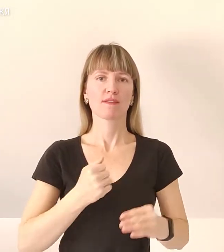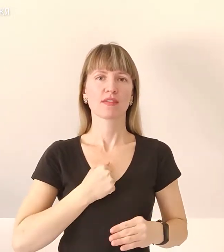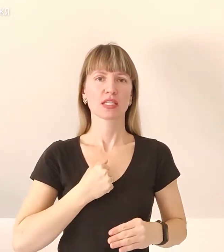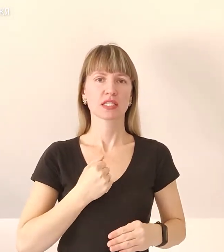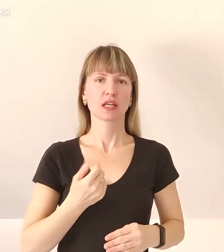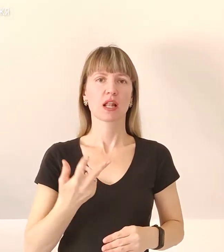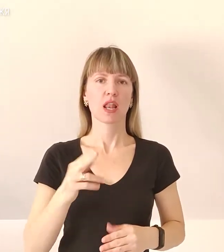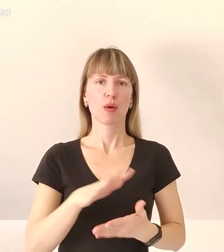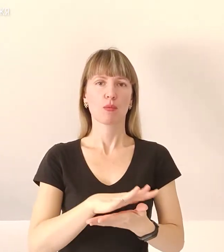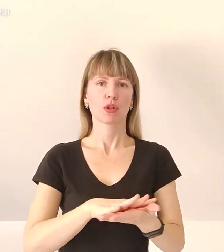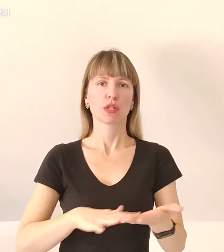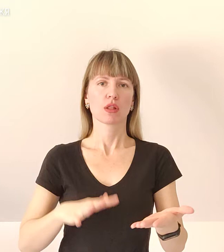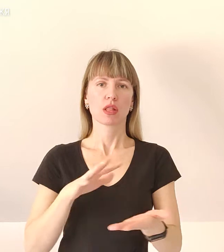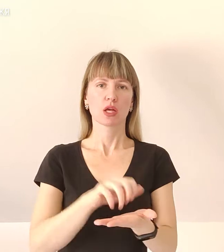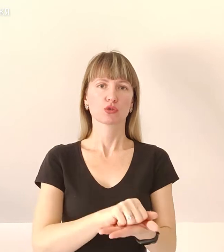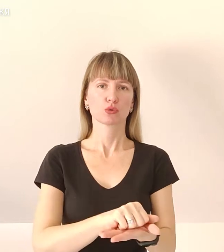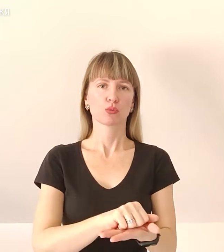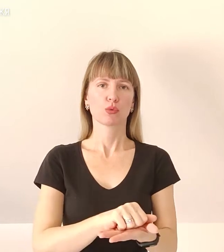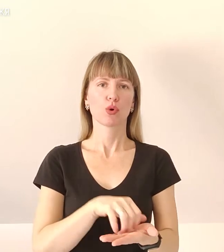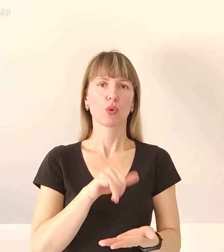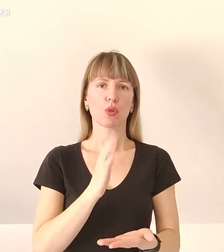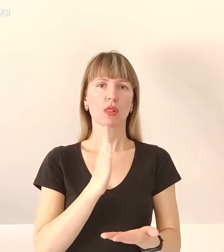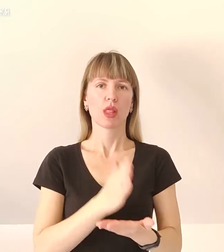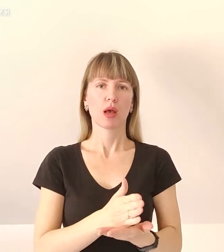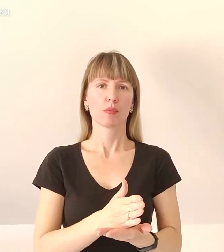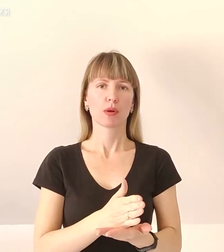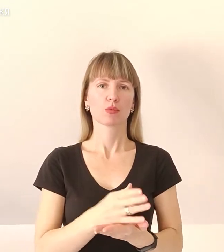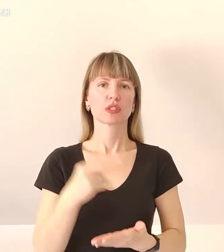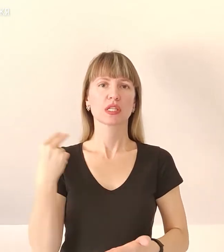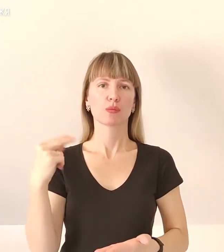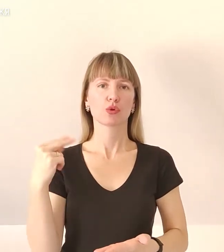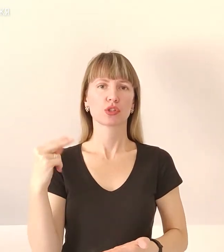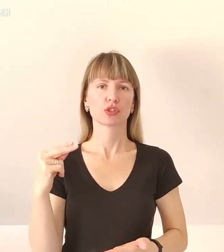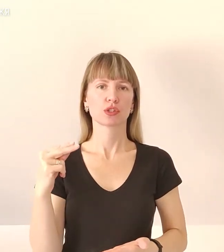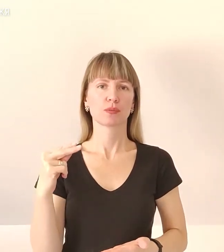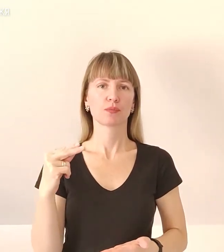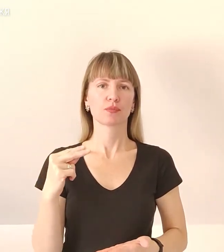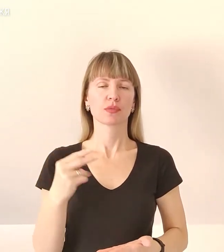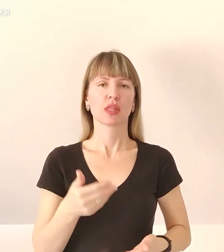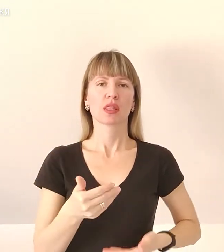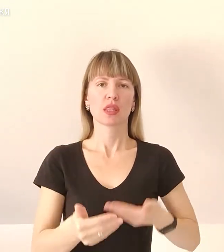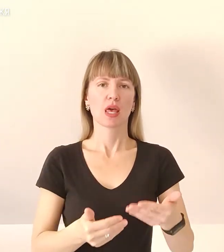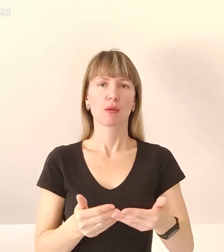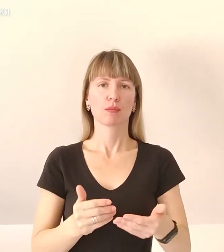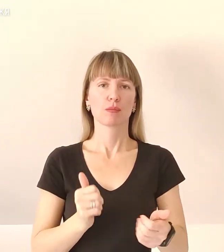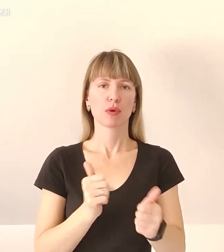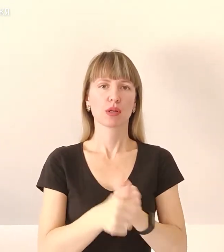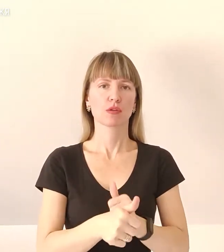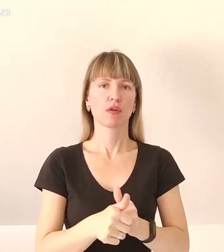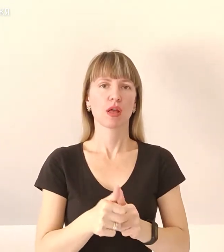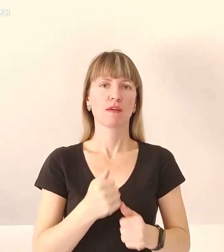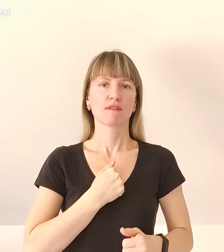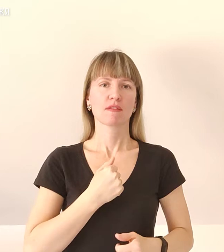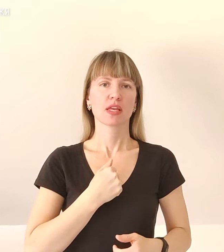подальшого наступу у напрямку Запоріжжя. Темп присування військ РФ при цьому значно